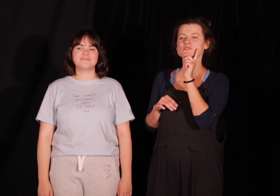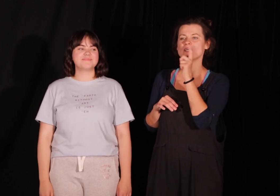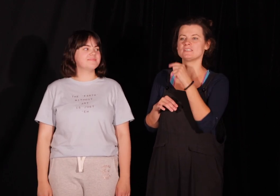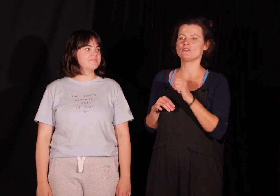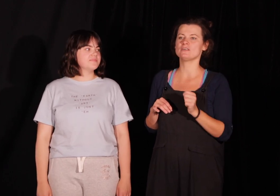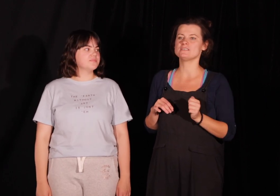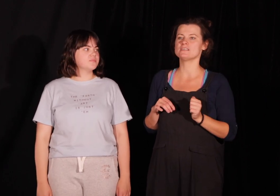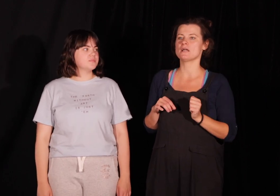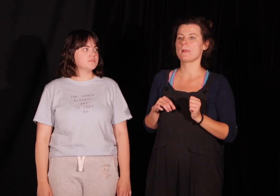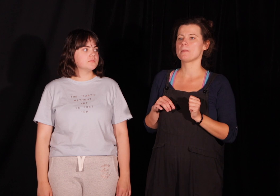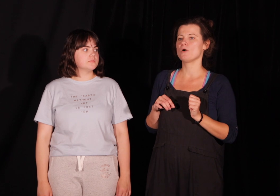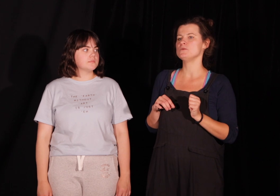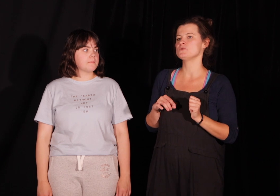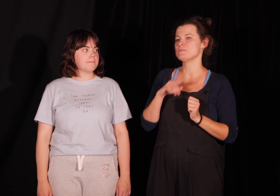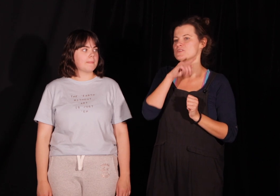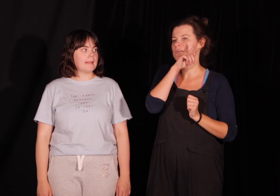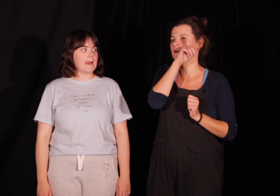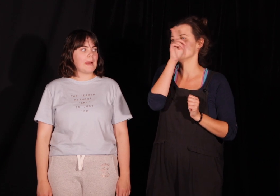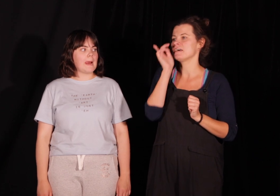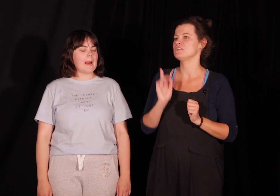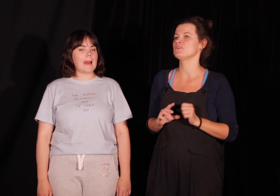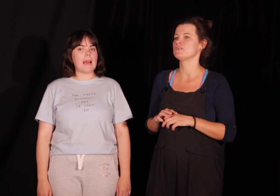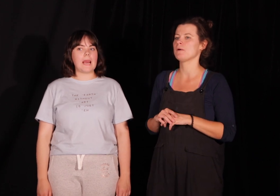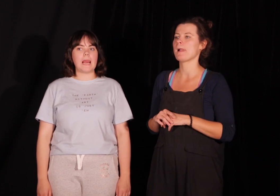słuchajcie, na koniec jeszcze pooblizujemy sobie wargi dookoła.